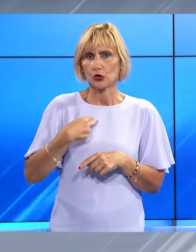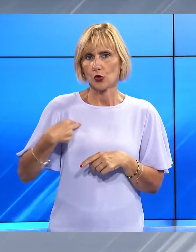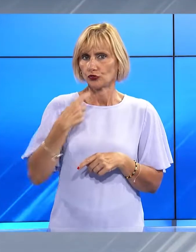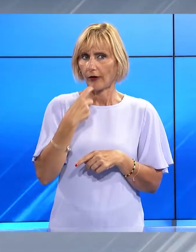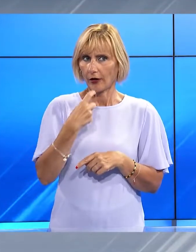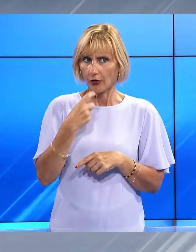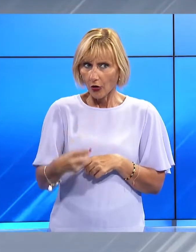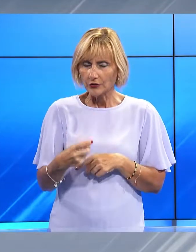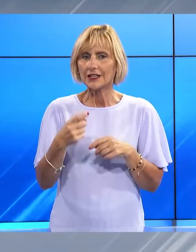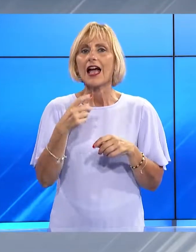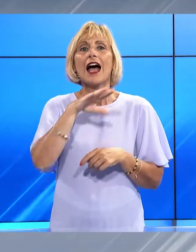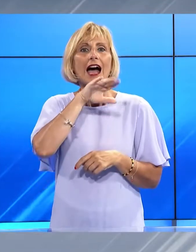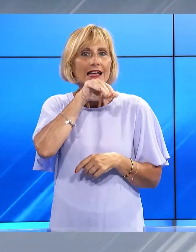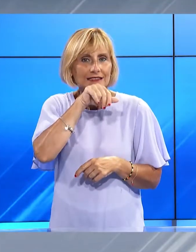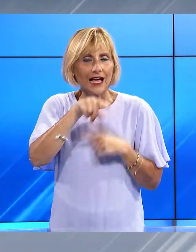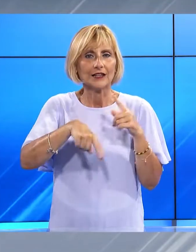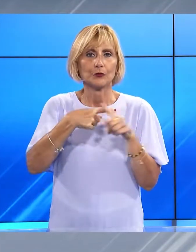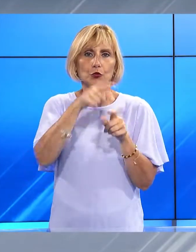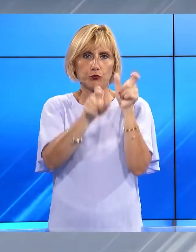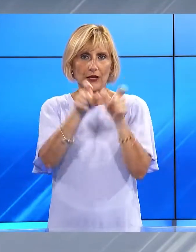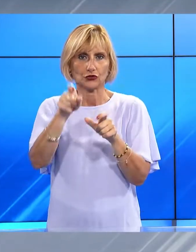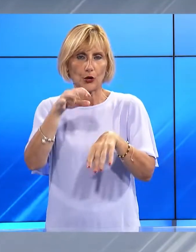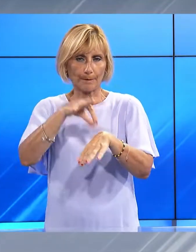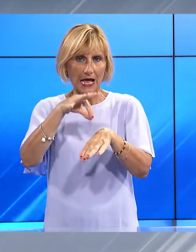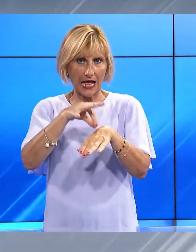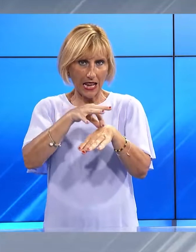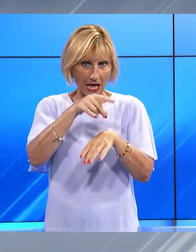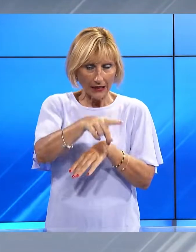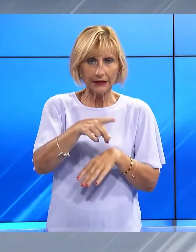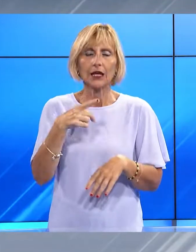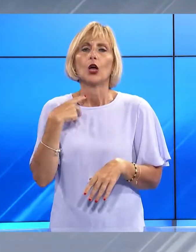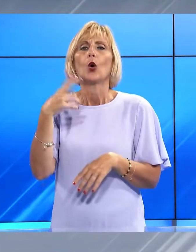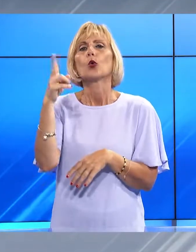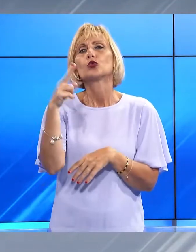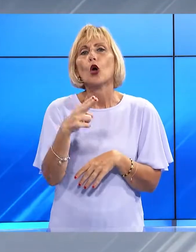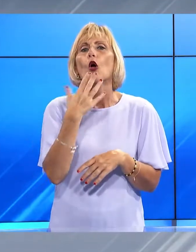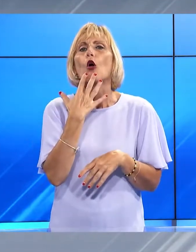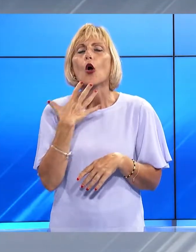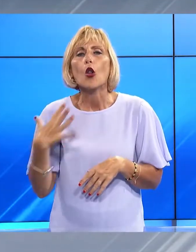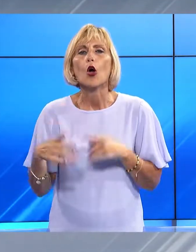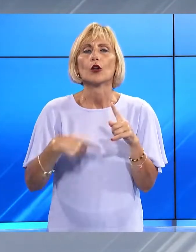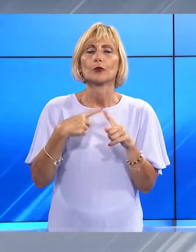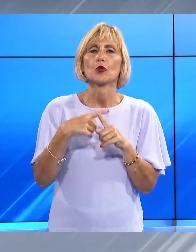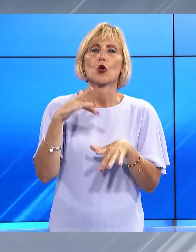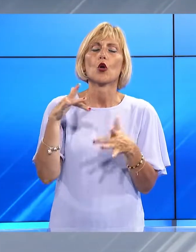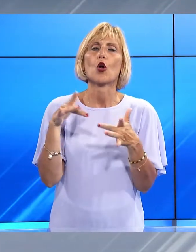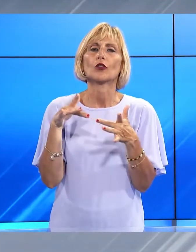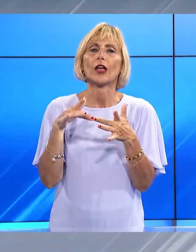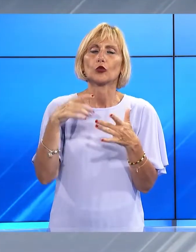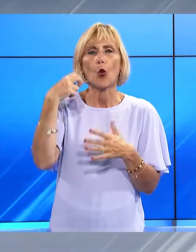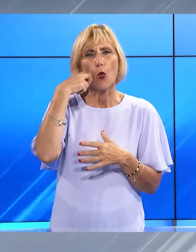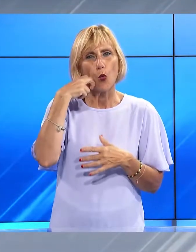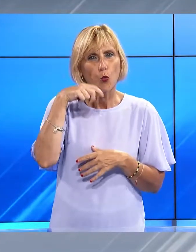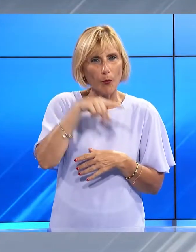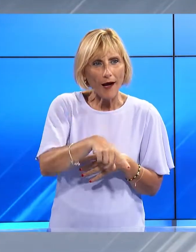anziani e le persone malate, coloro per i quali in generale un tocco di colore, ma anche un contatto umano per realizzare una piccola opera d'arte, possono